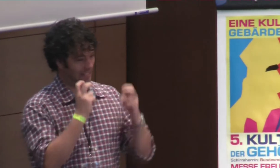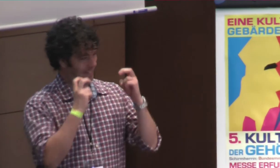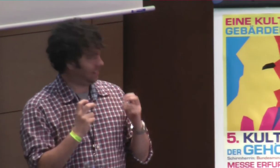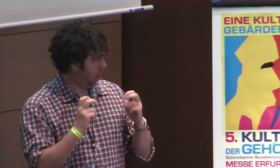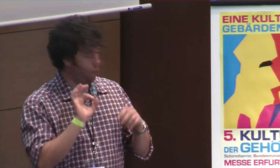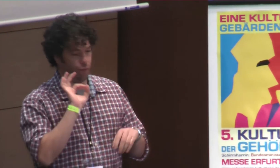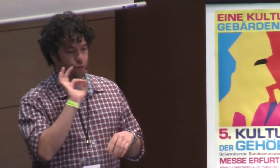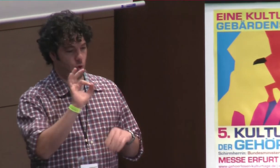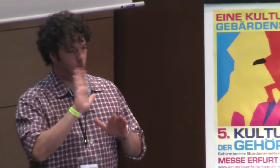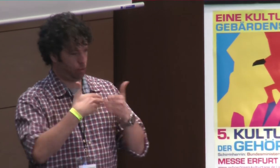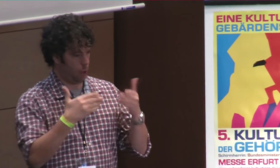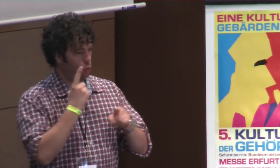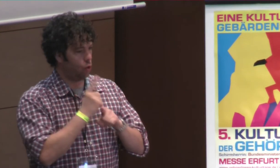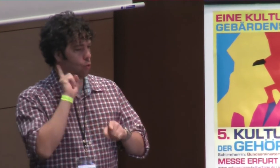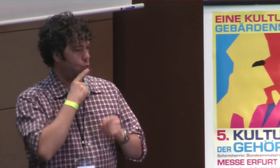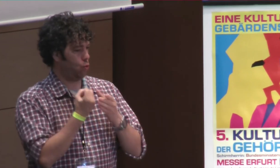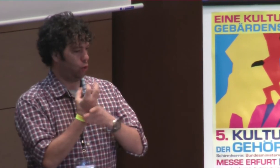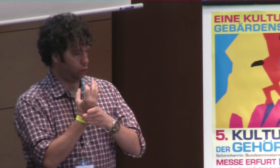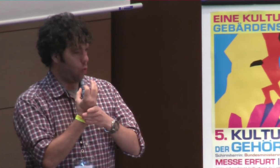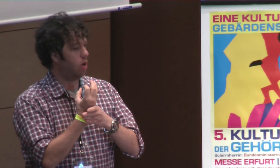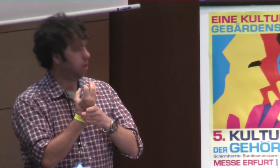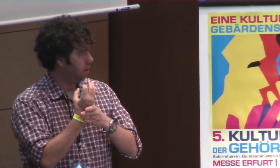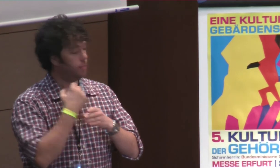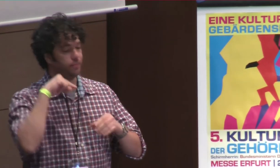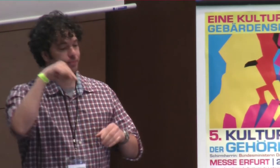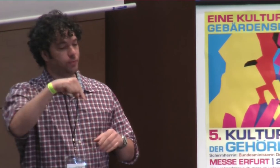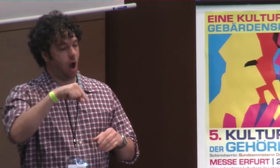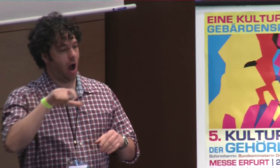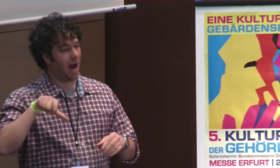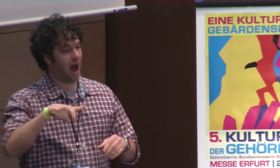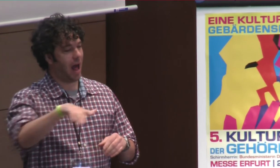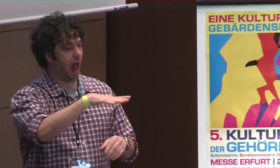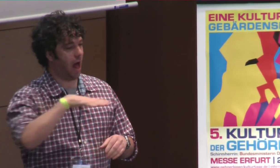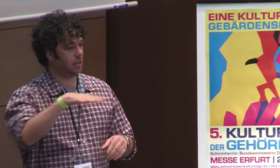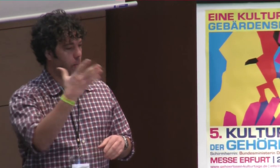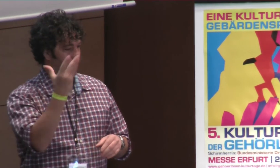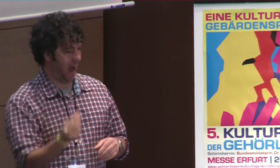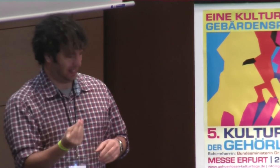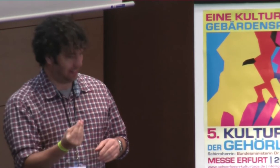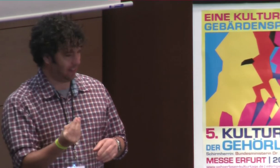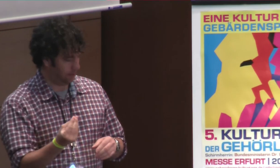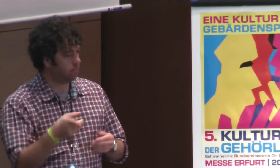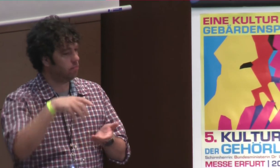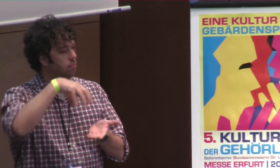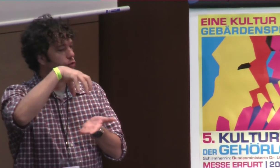Ich bin selber mit Reisen für Gehördurchsicht und Gehördurchsicht und in Wallen-Pfalz